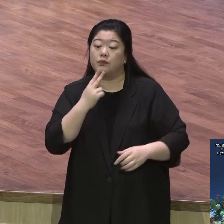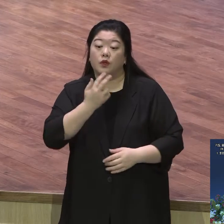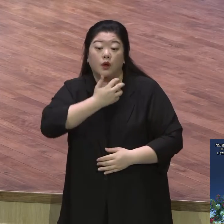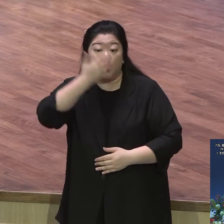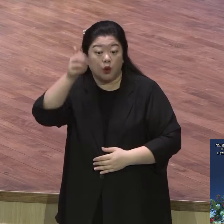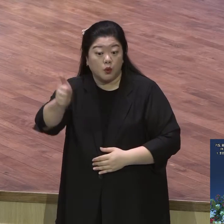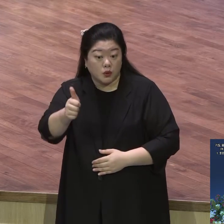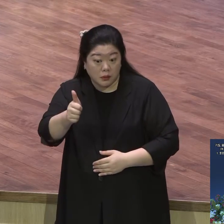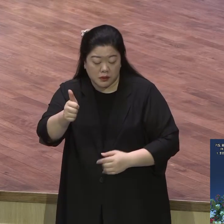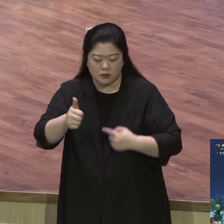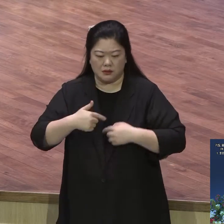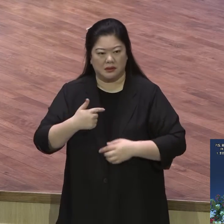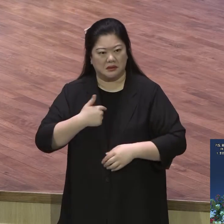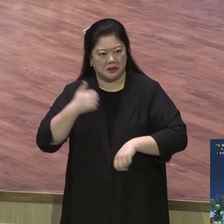성령에 감동된 사람